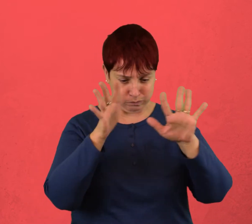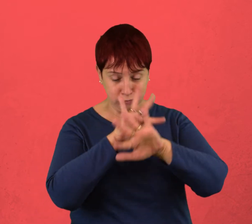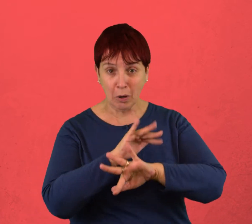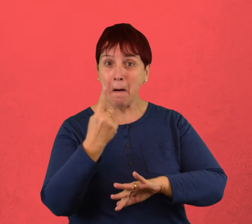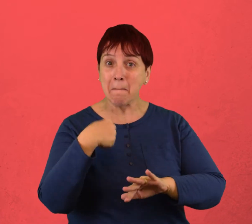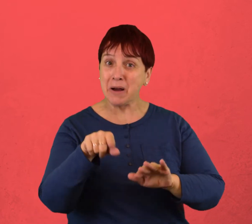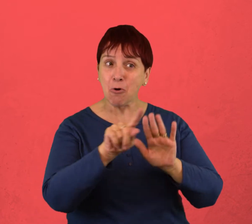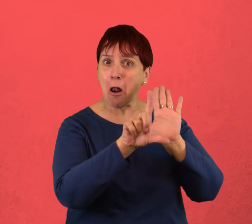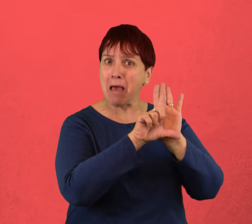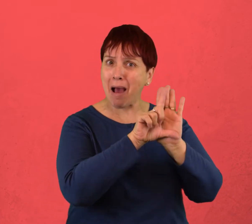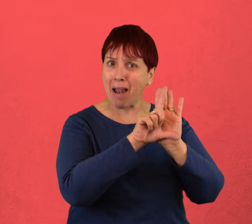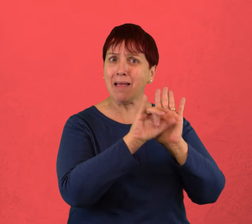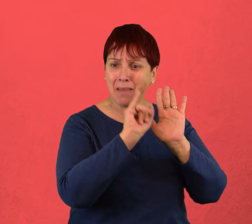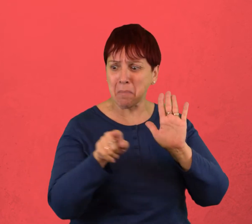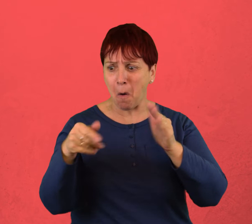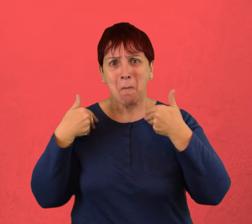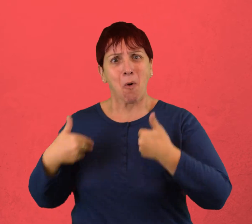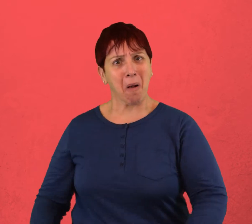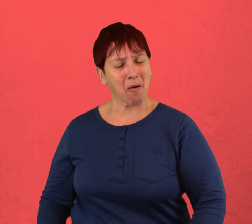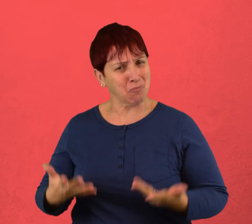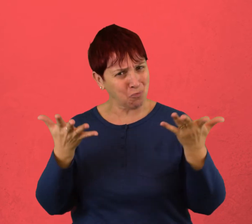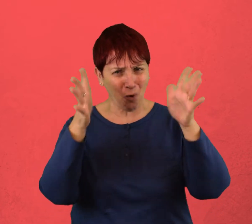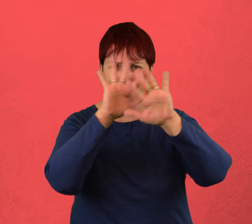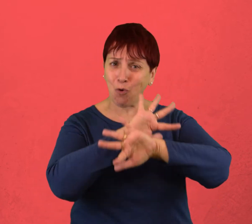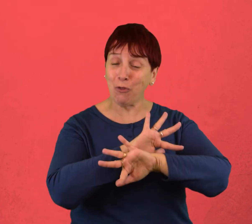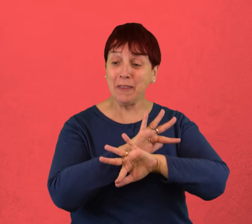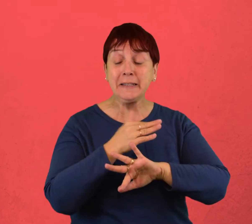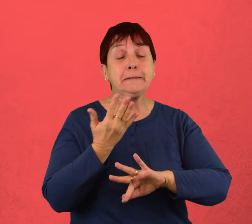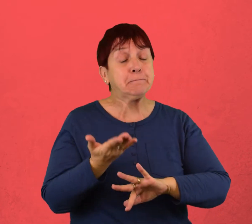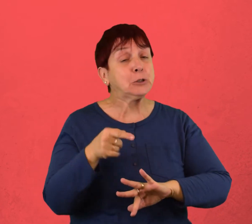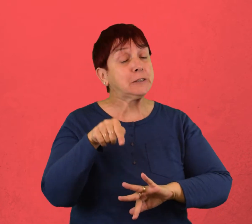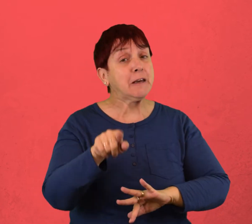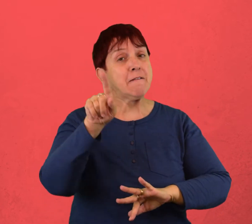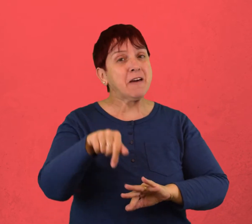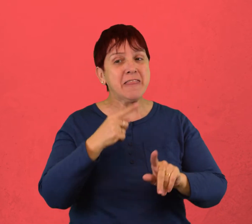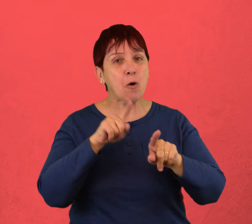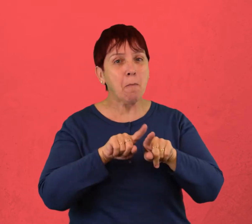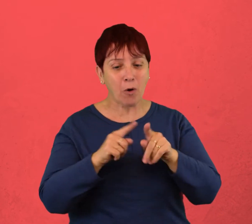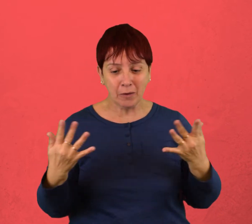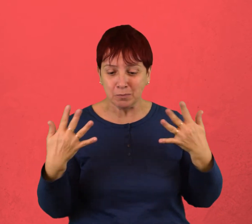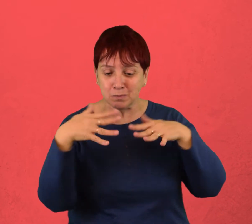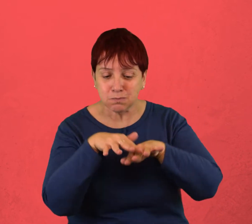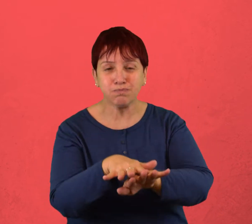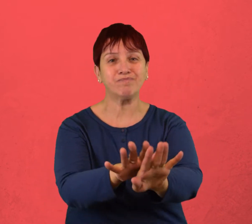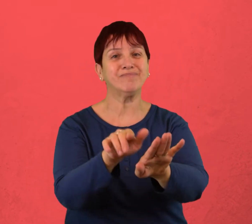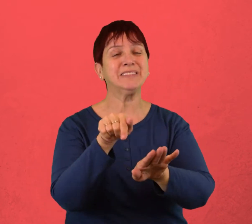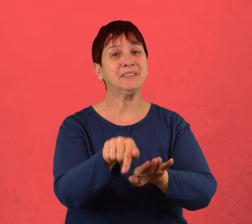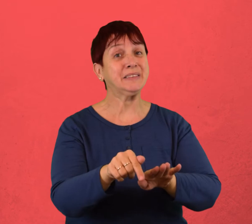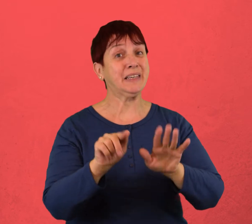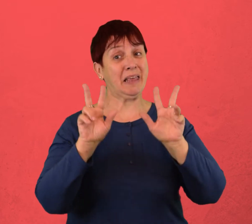plano legal con el moral. Sin lugar a dudas, los ámbitos se interceptan y solapan, pero eso no